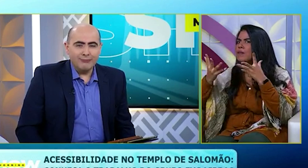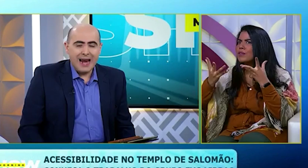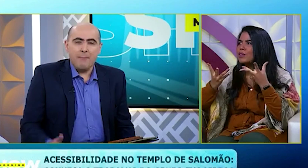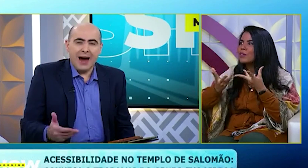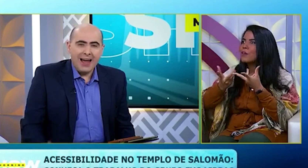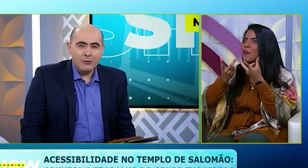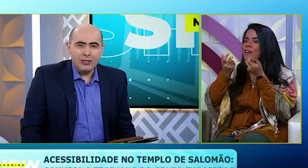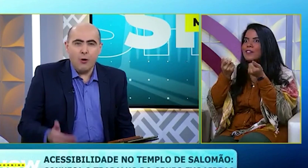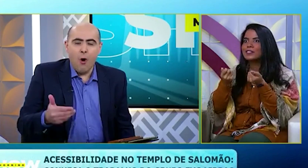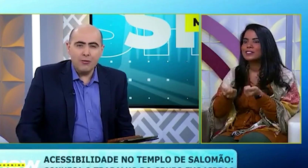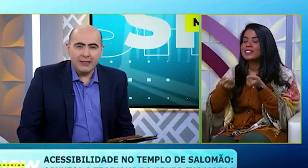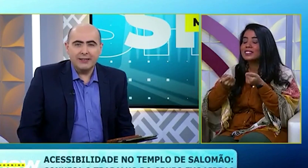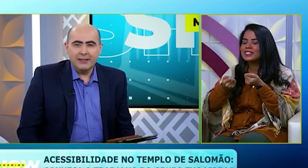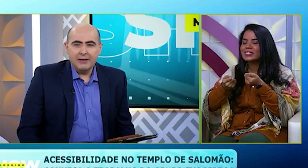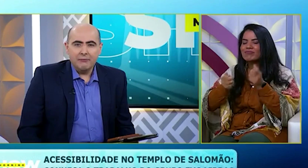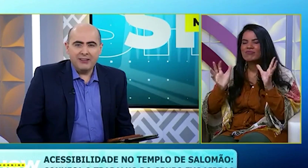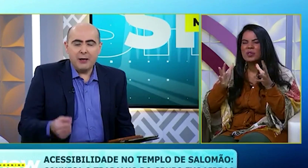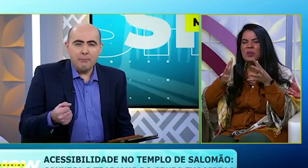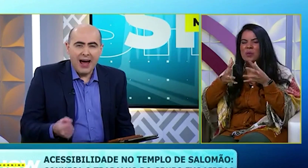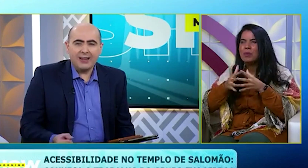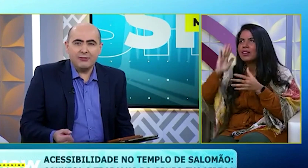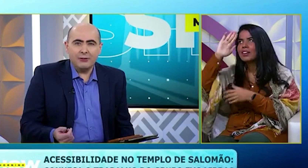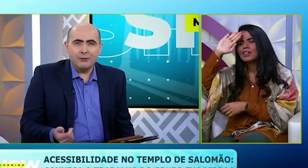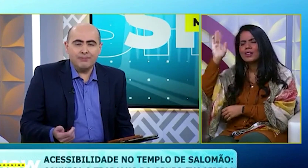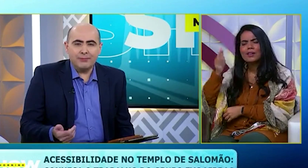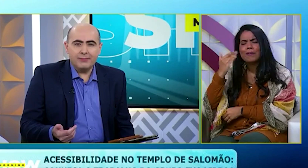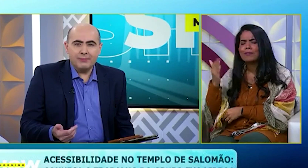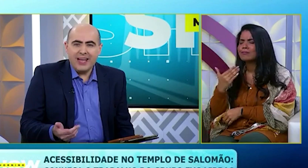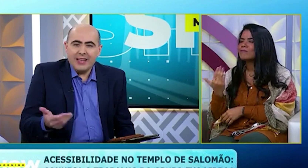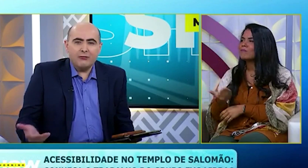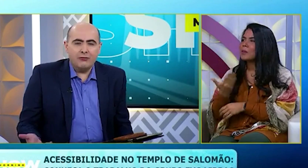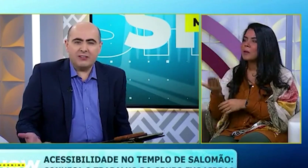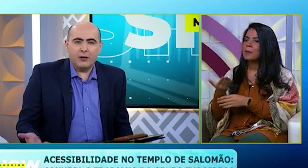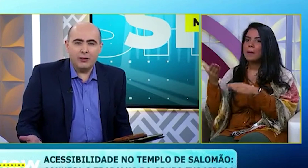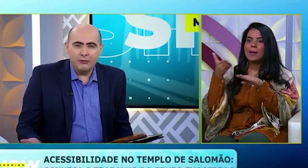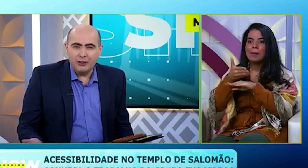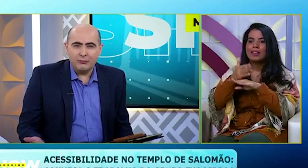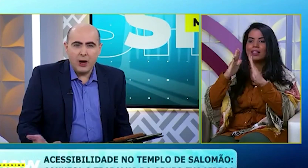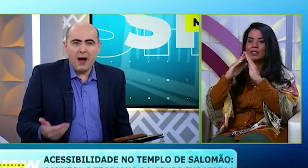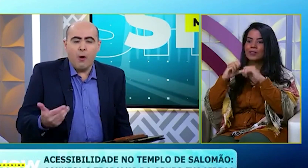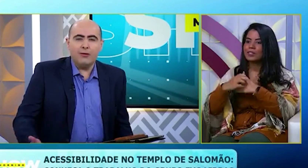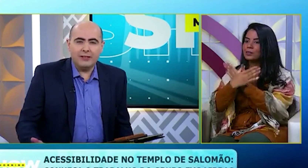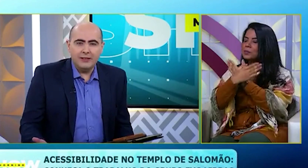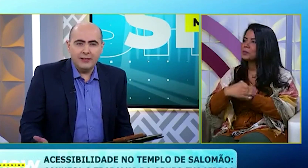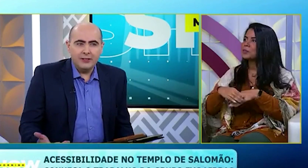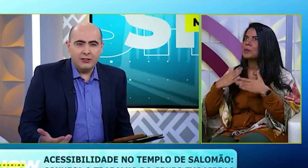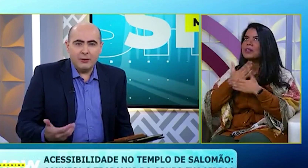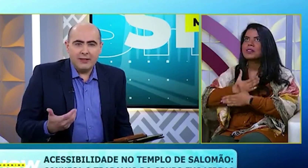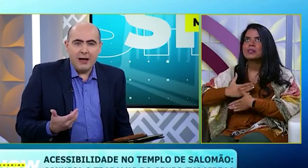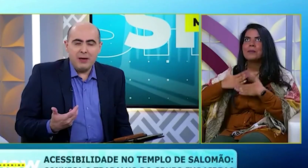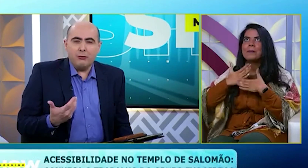vemos um trabalho, Que honra fazer parte da Igreja Universal do Reino de Deus. É uma honra.